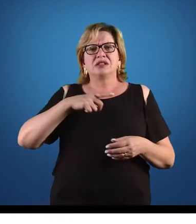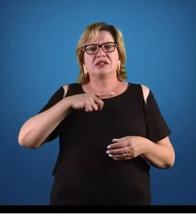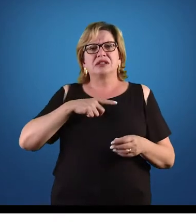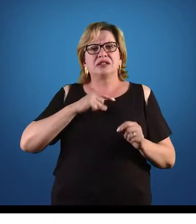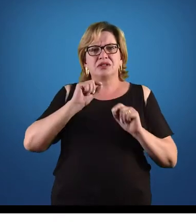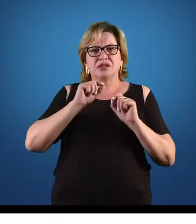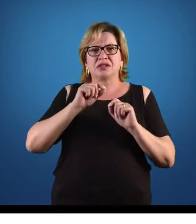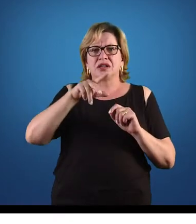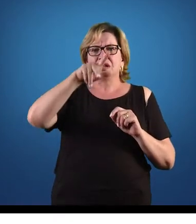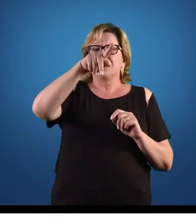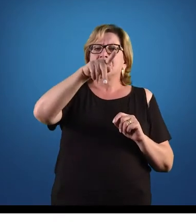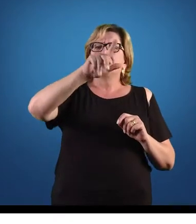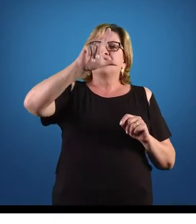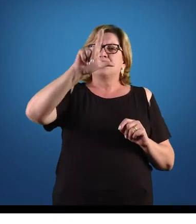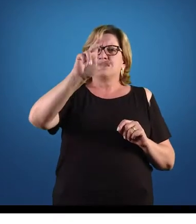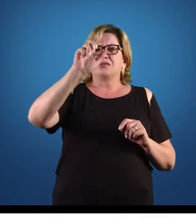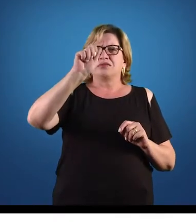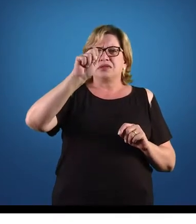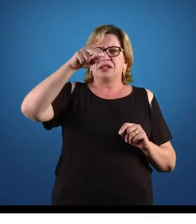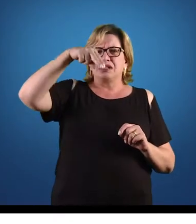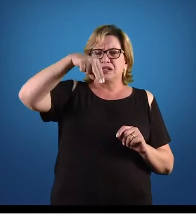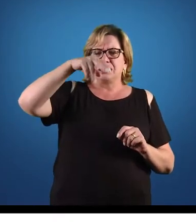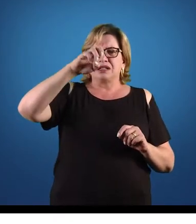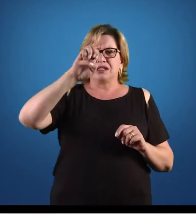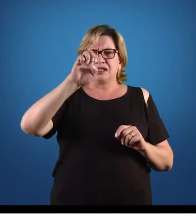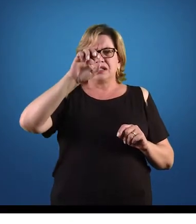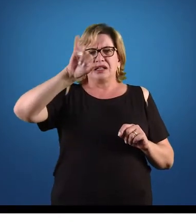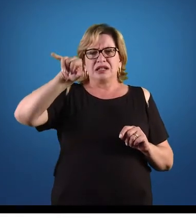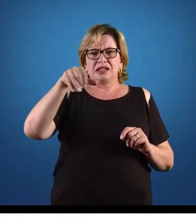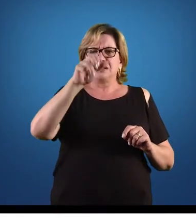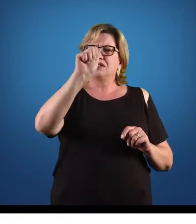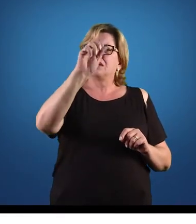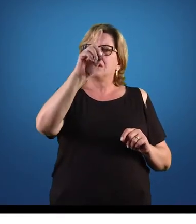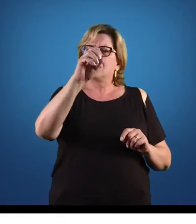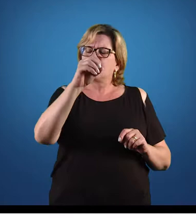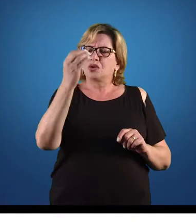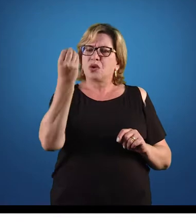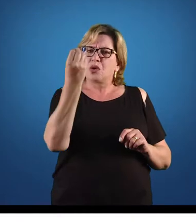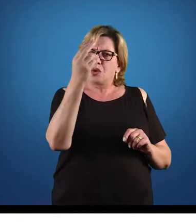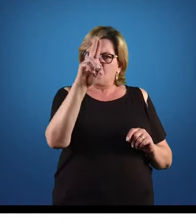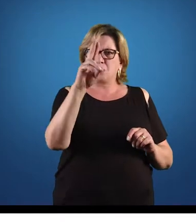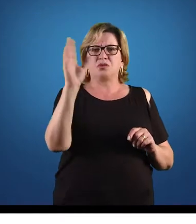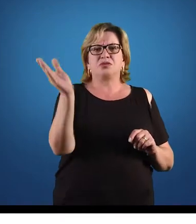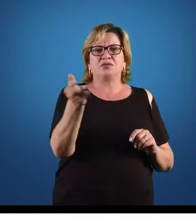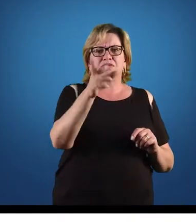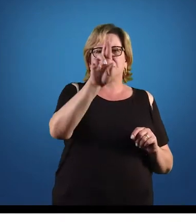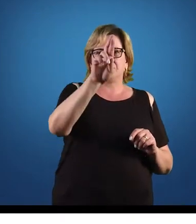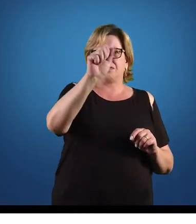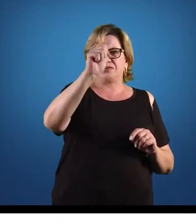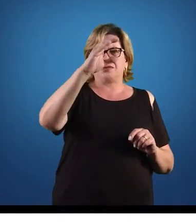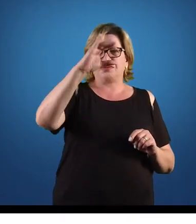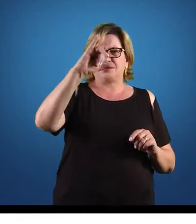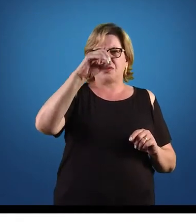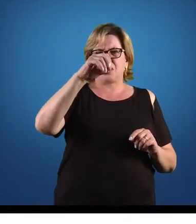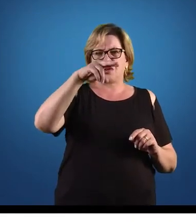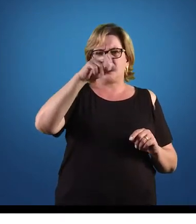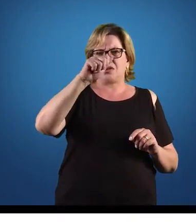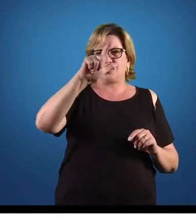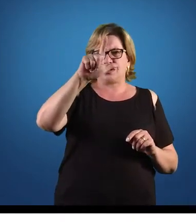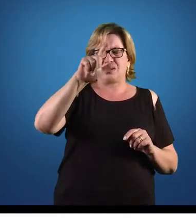planejado, um modelo racional, certo? Muito utilizado naqueles modelos